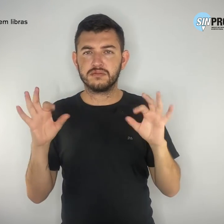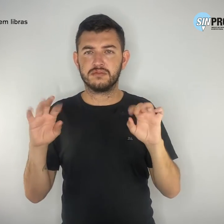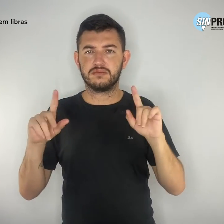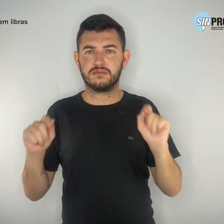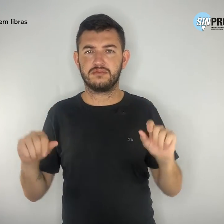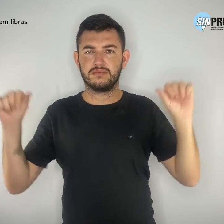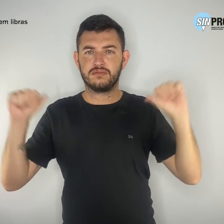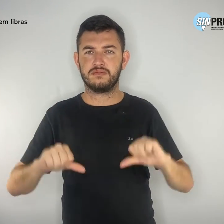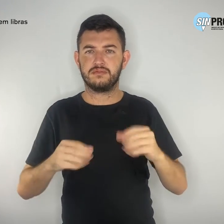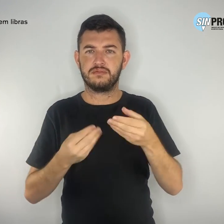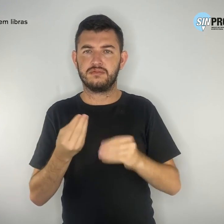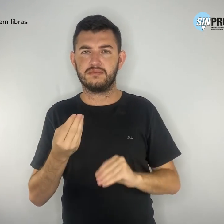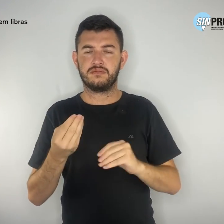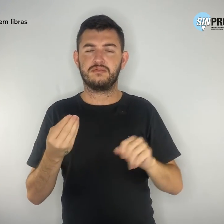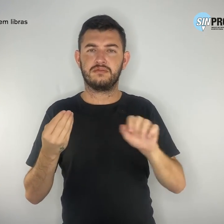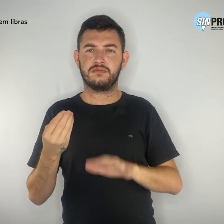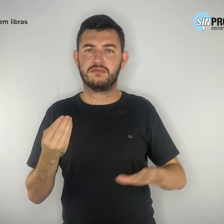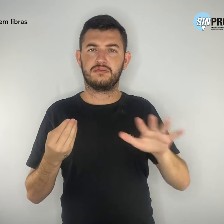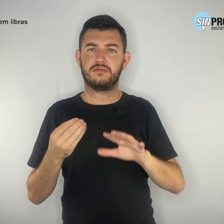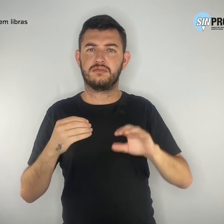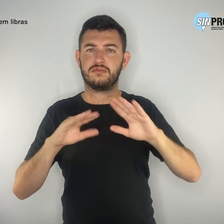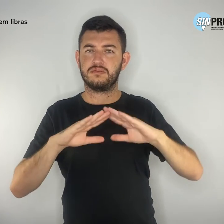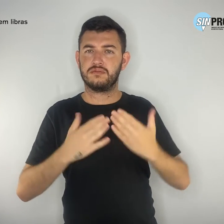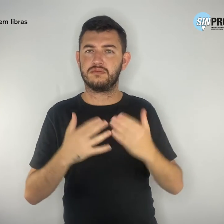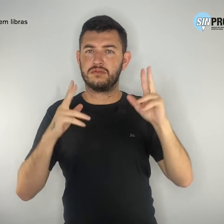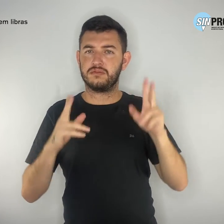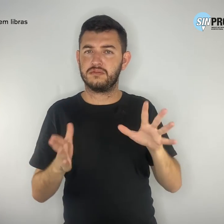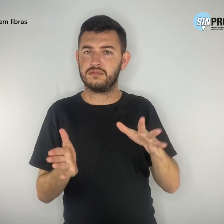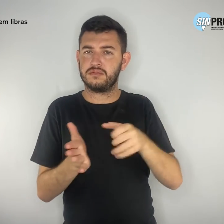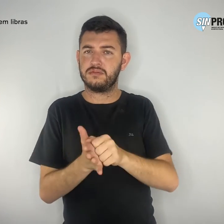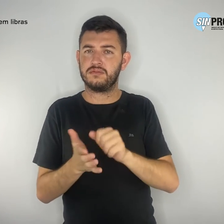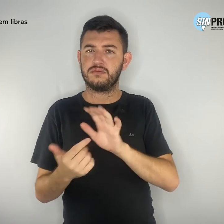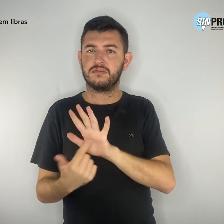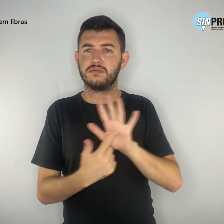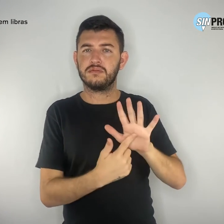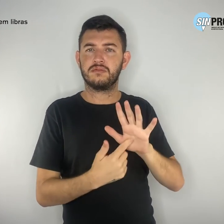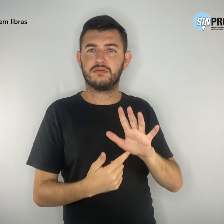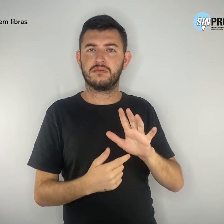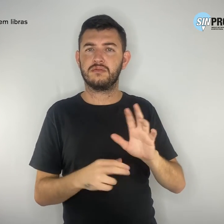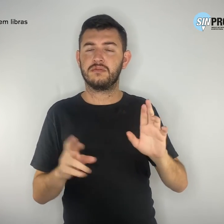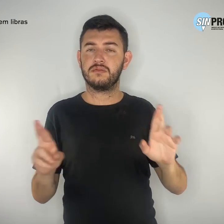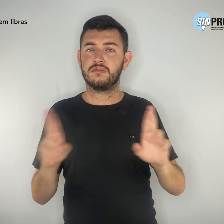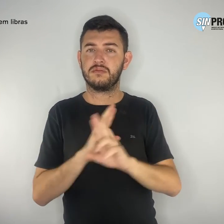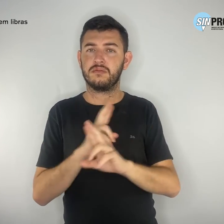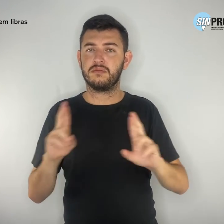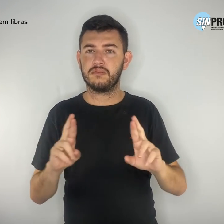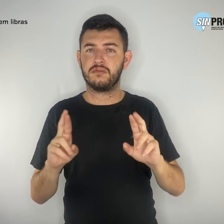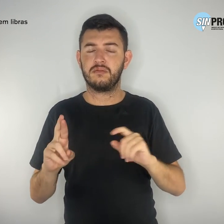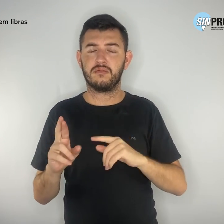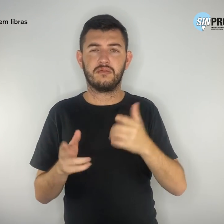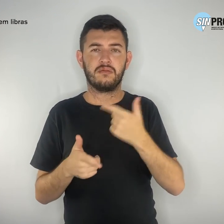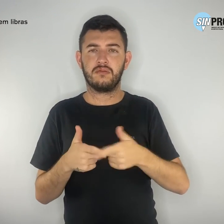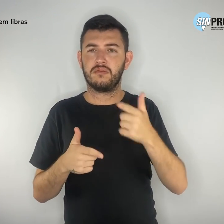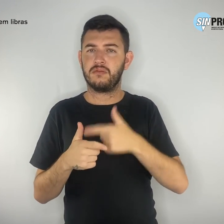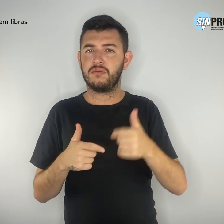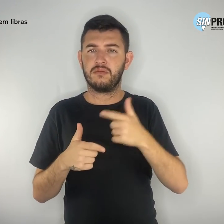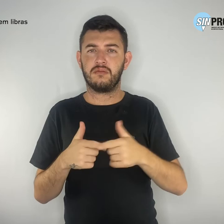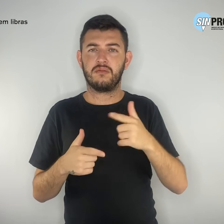demonstram os registros que apontam relações conturbadas entre militares, professores